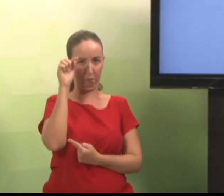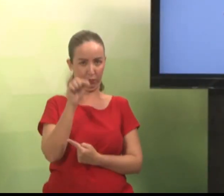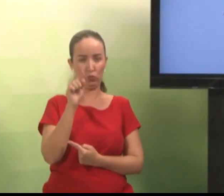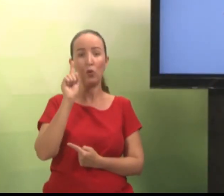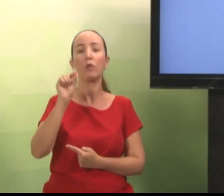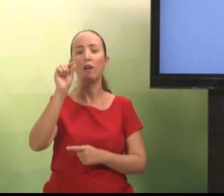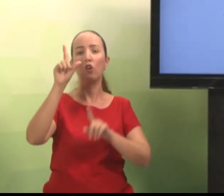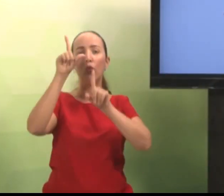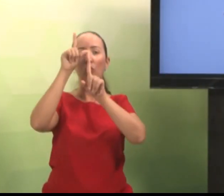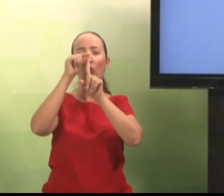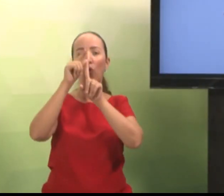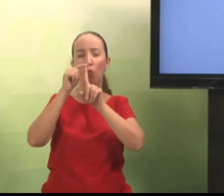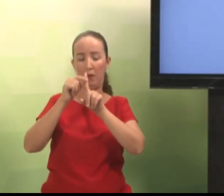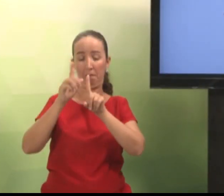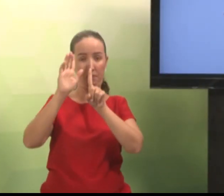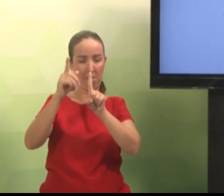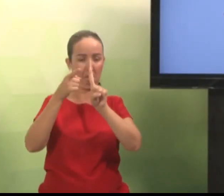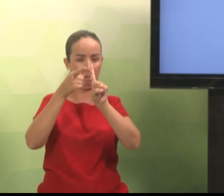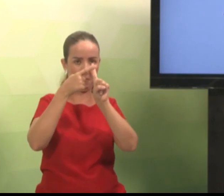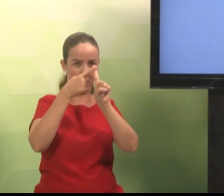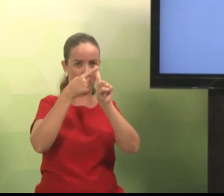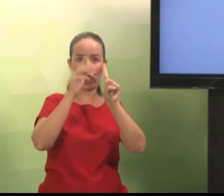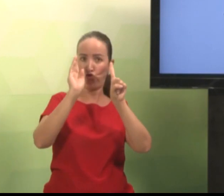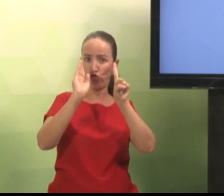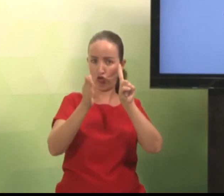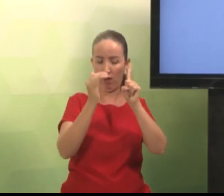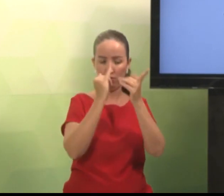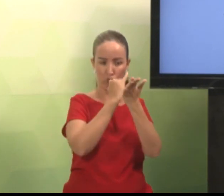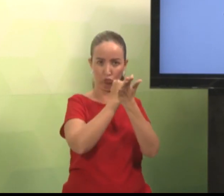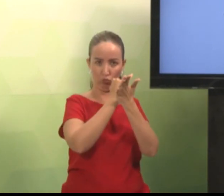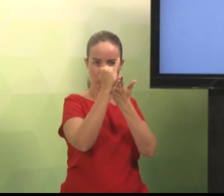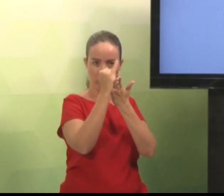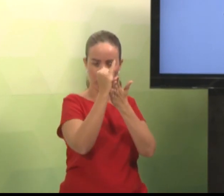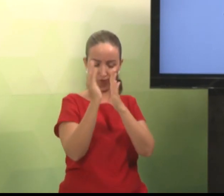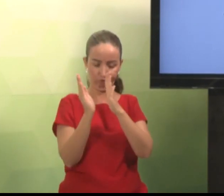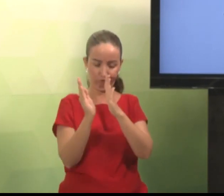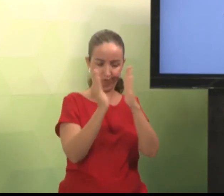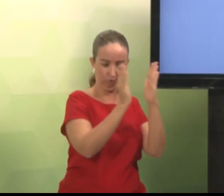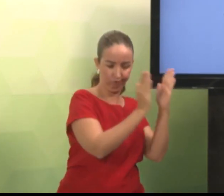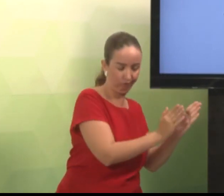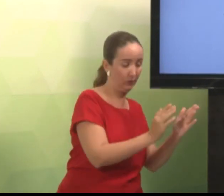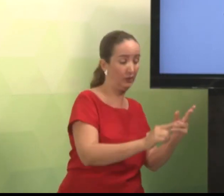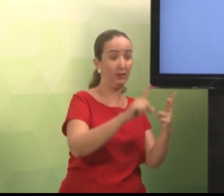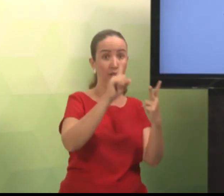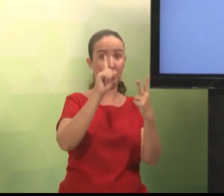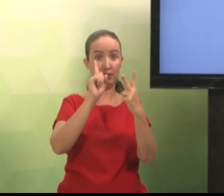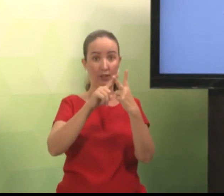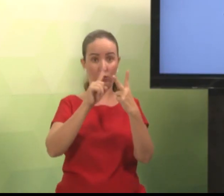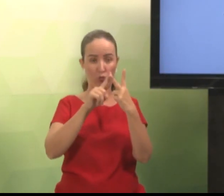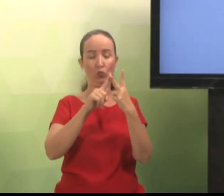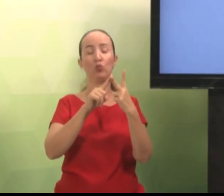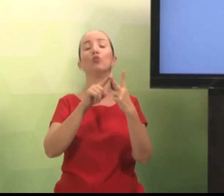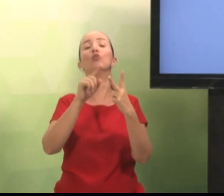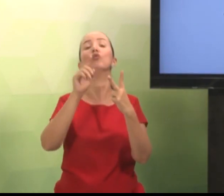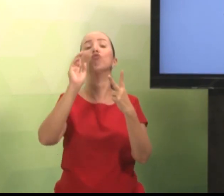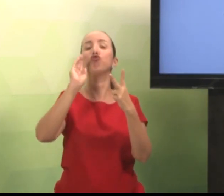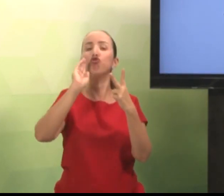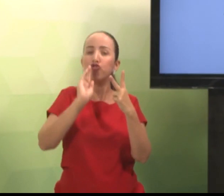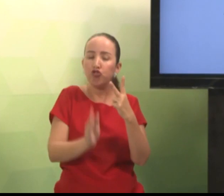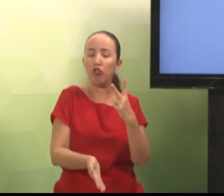Agora, nós temos o item 4. O cronograma. Então, primeiro, temos a introdução. Segundo,